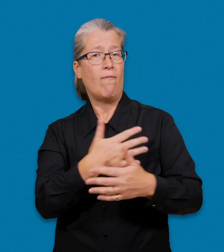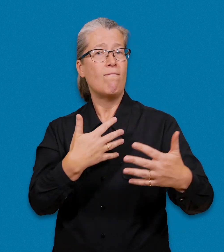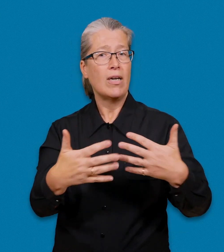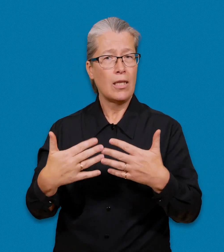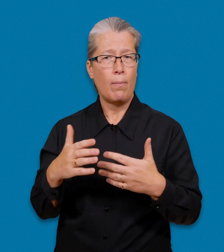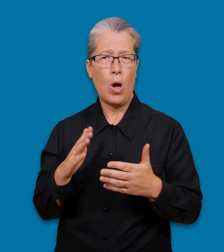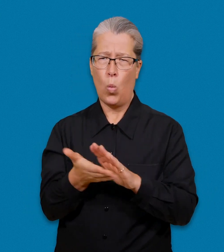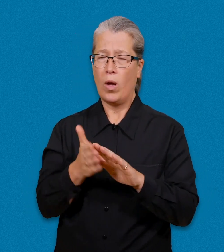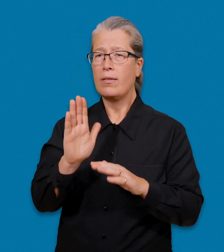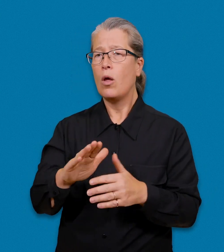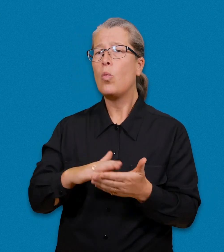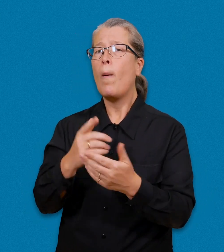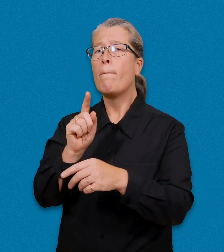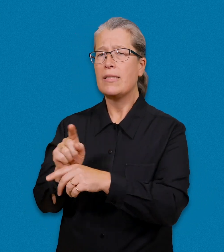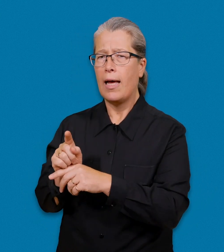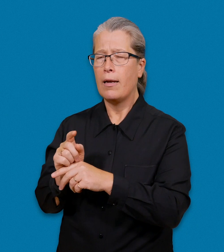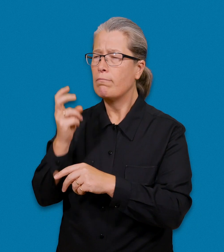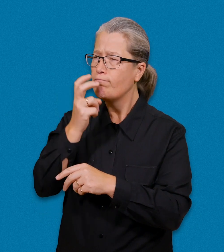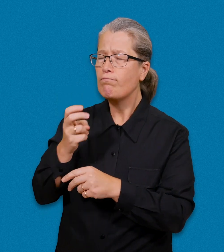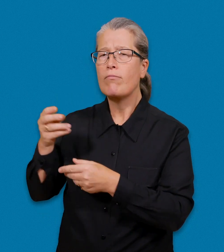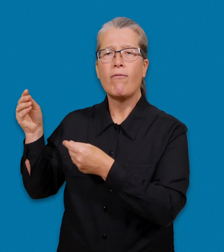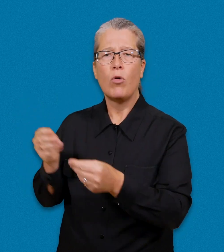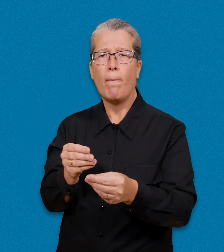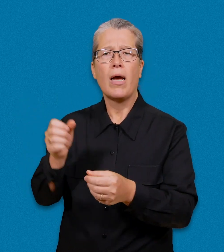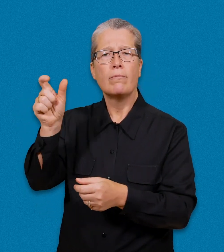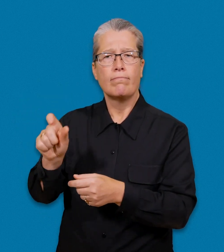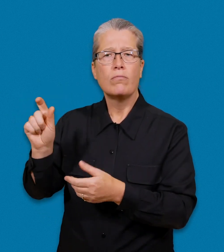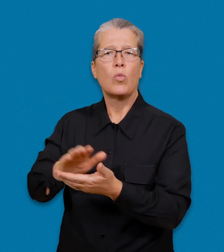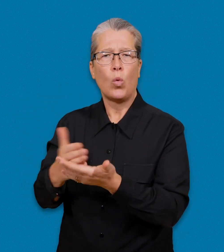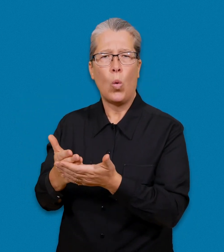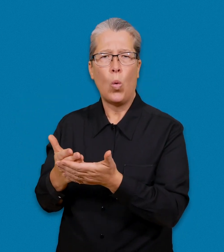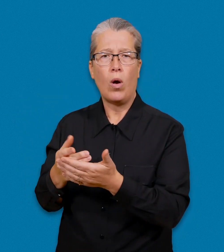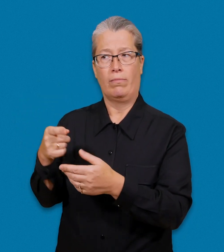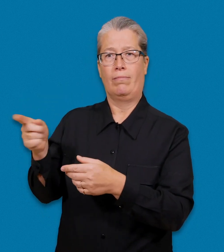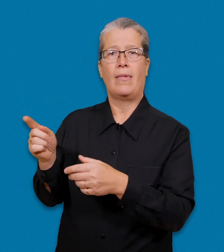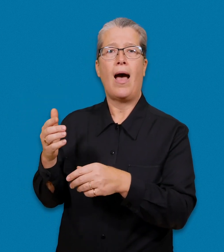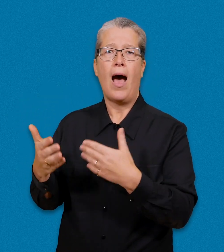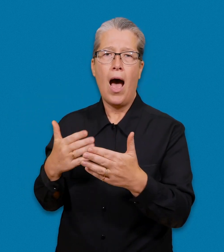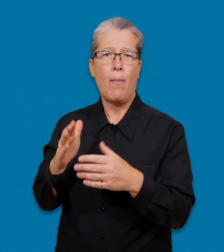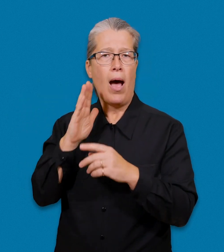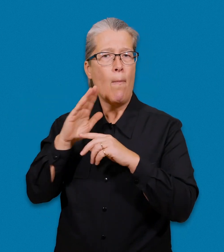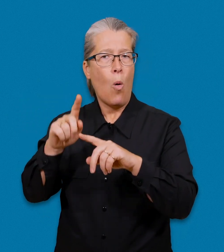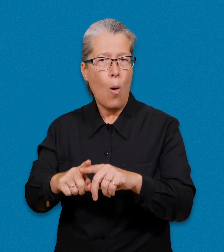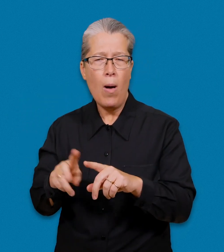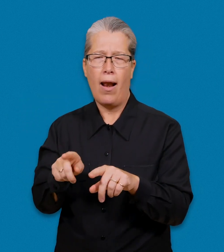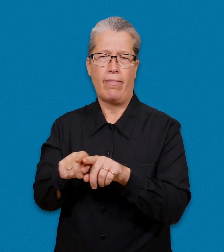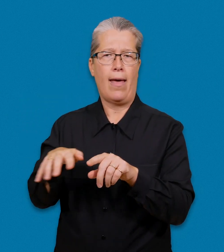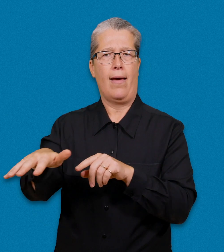Utgångspunkten är att tolkningen tillhandahålls av en tolk som arbetar i eller nära din hemkommun eller nära platsen för